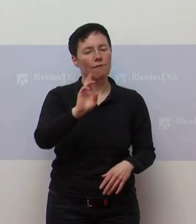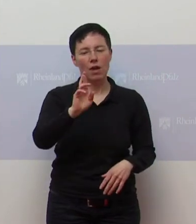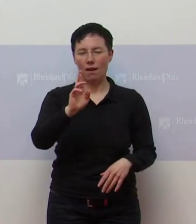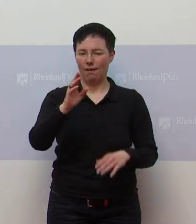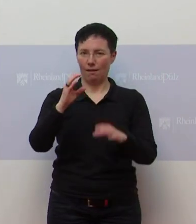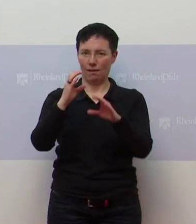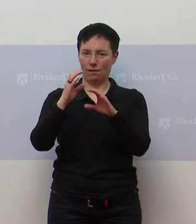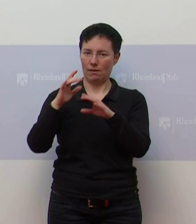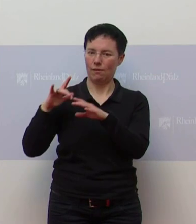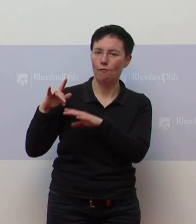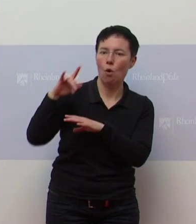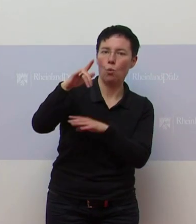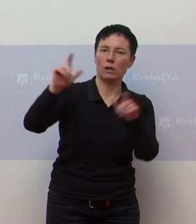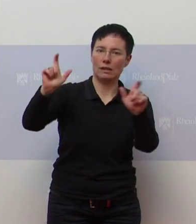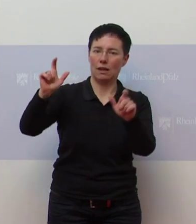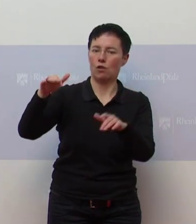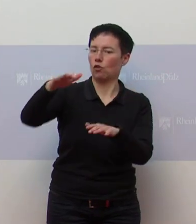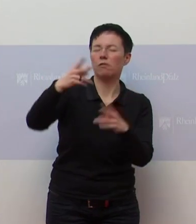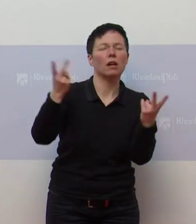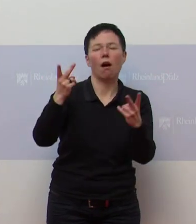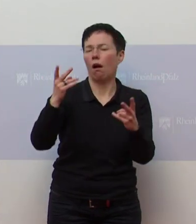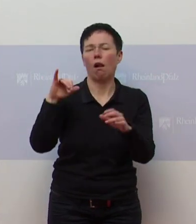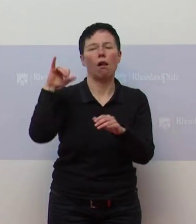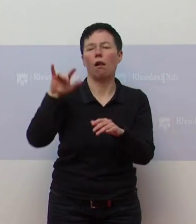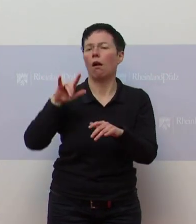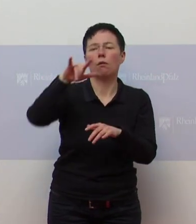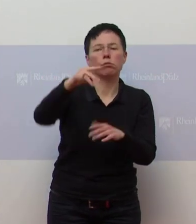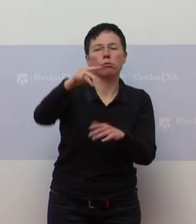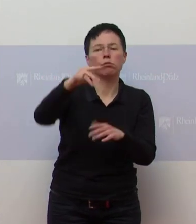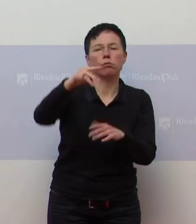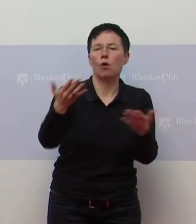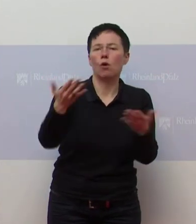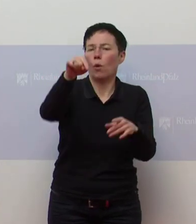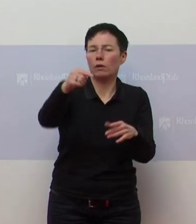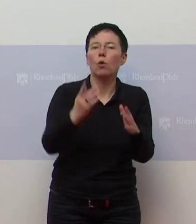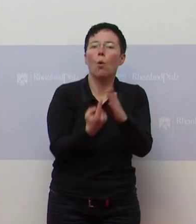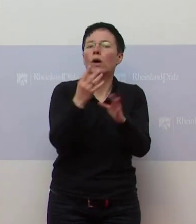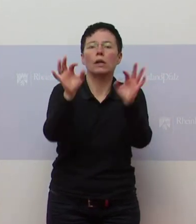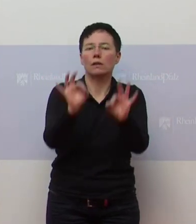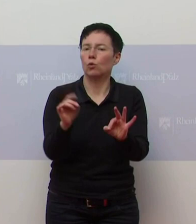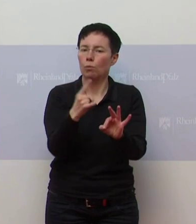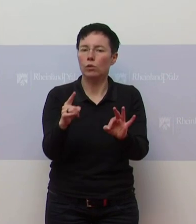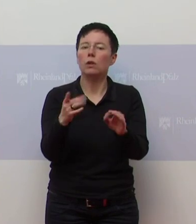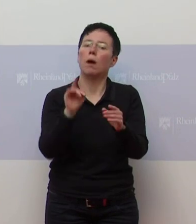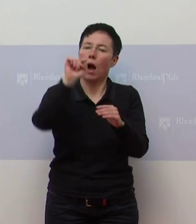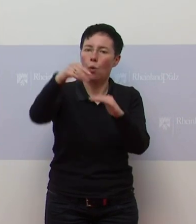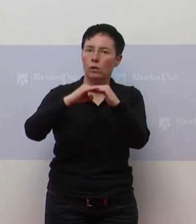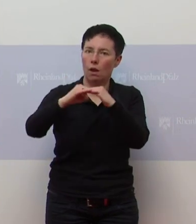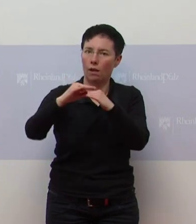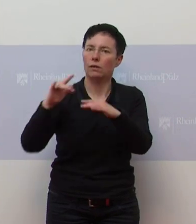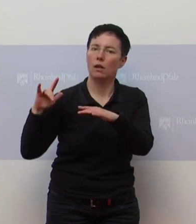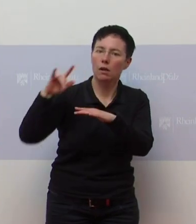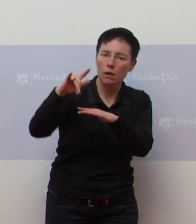Airlines, egal in welchen Gebieten, also nicht nur in den Hochrisikogebieten, da müssen die ohnehin testen die Leute, wenn sie